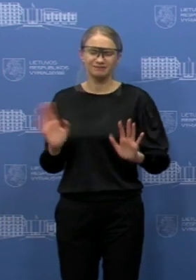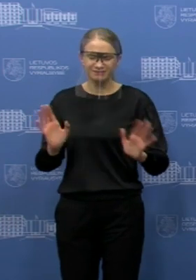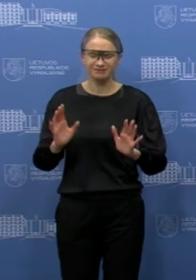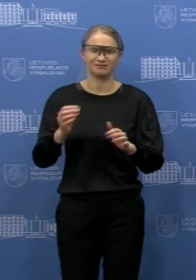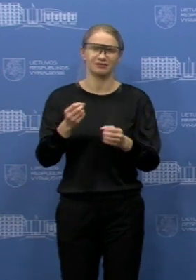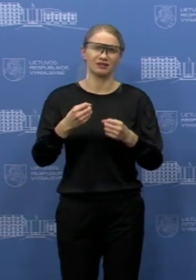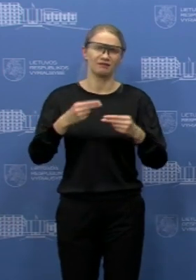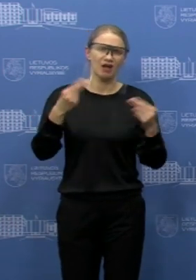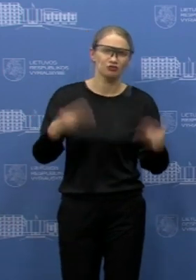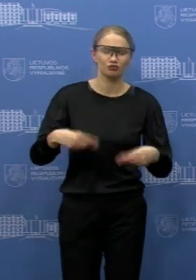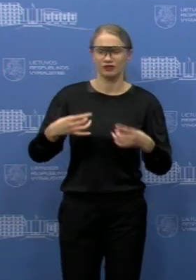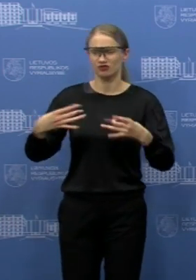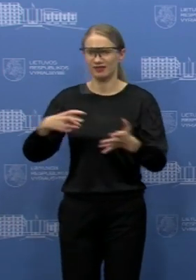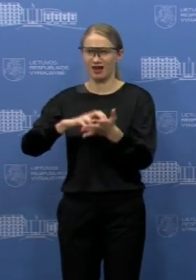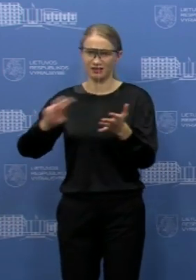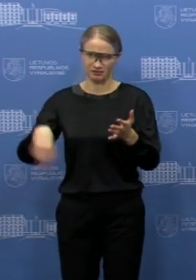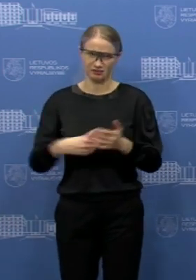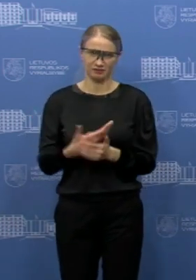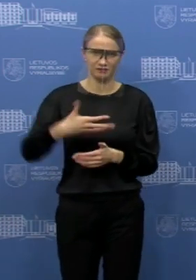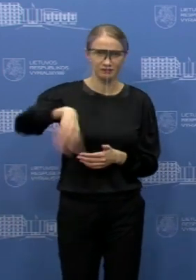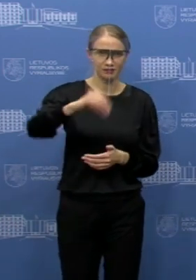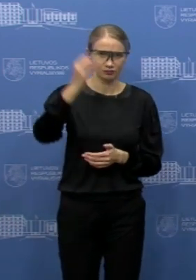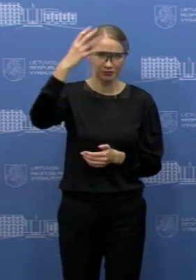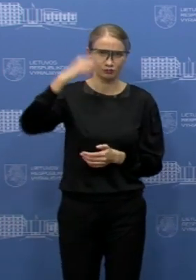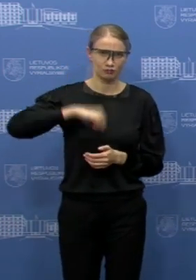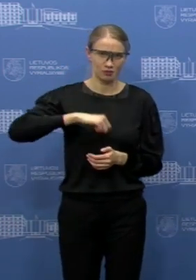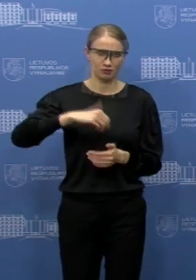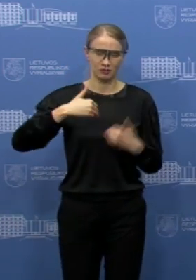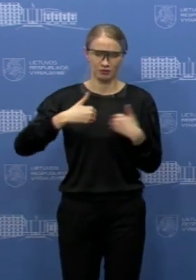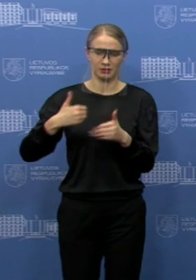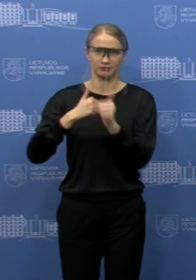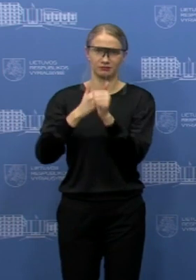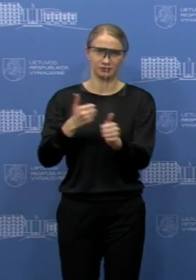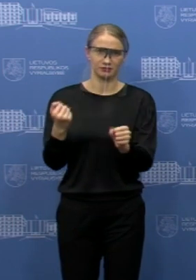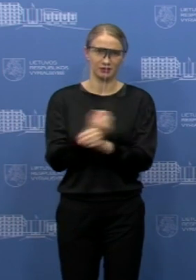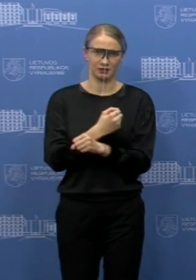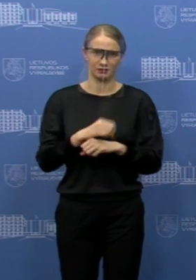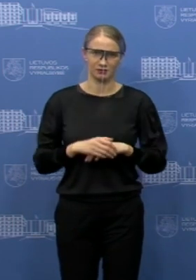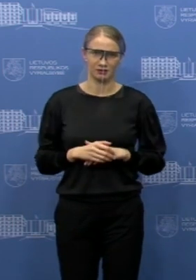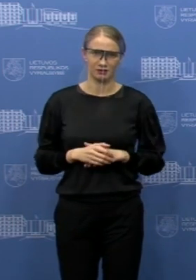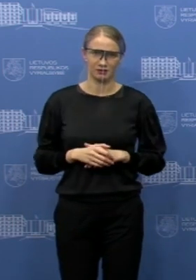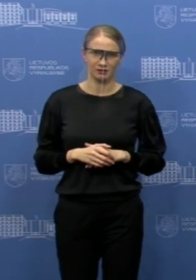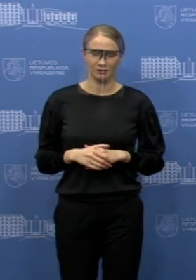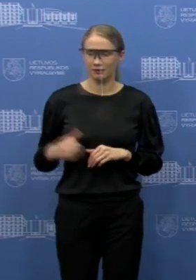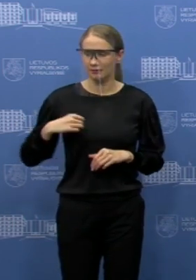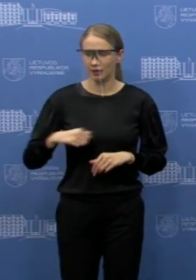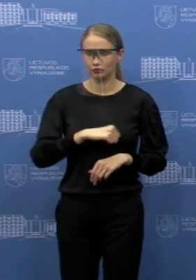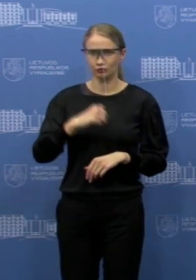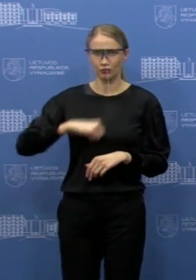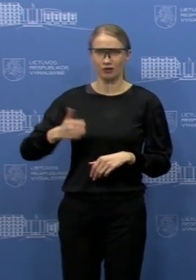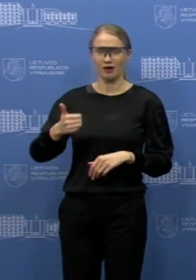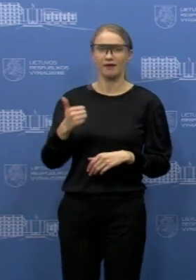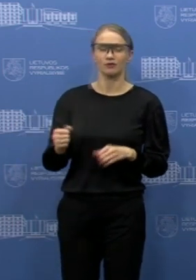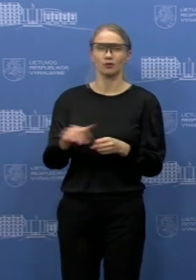bet aš tikiuosi, kad na žmonės įsiklausys ir rekomendacijas, nes jos yra tų pačių gyventojų labai ir